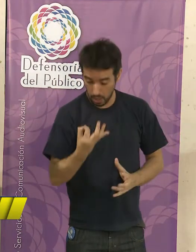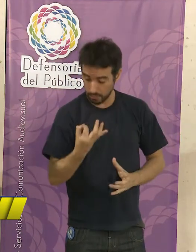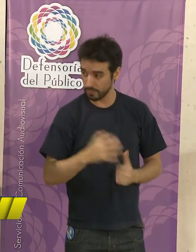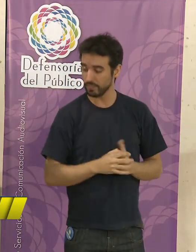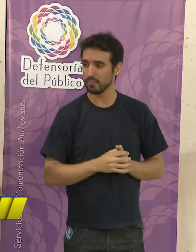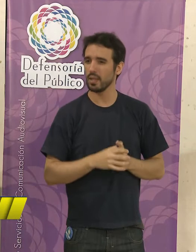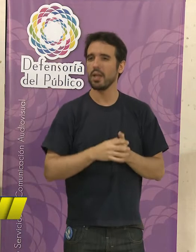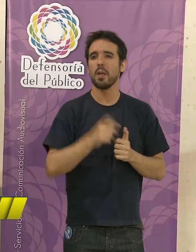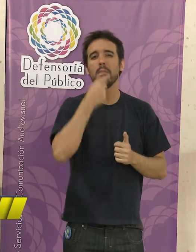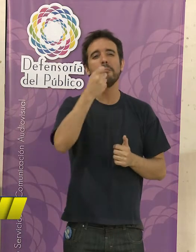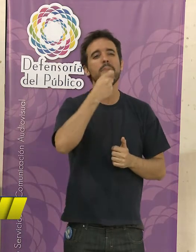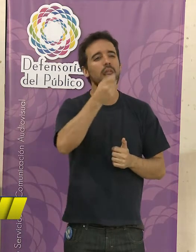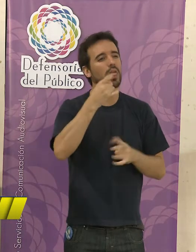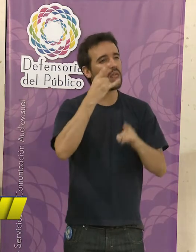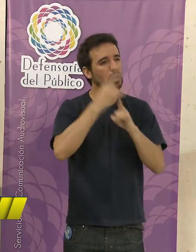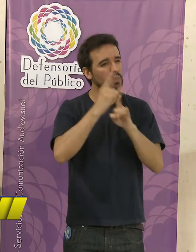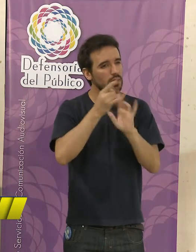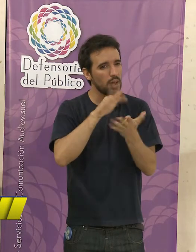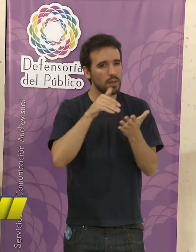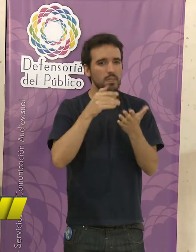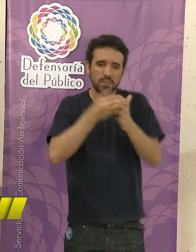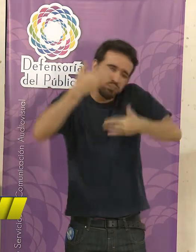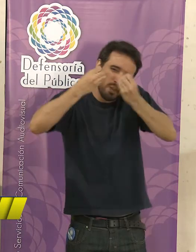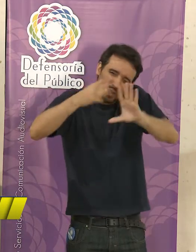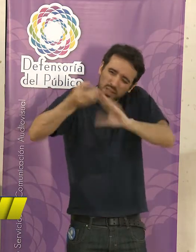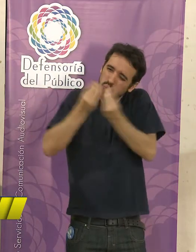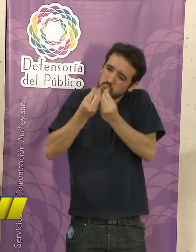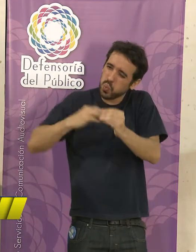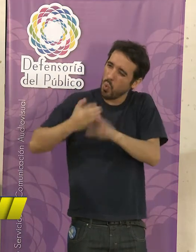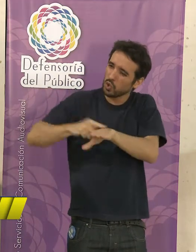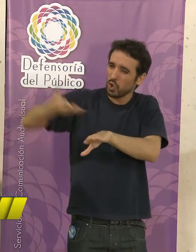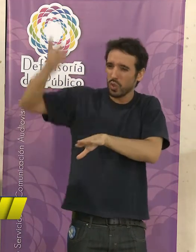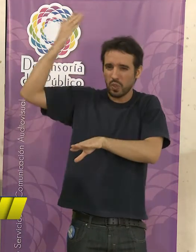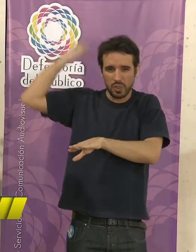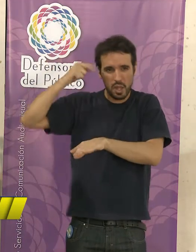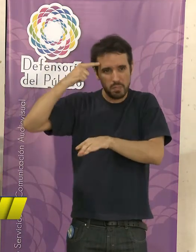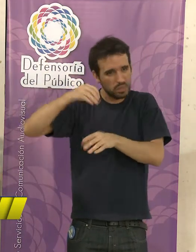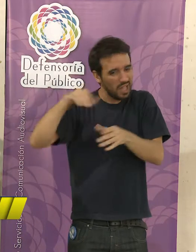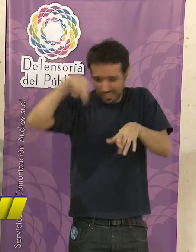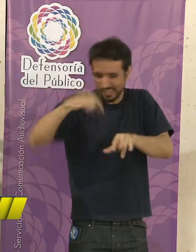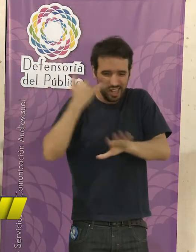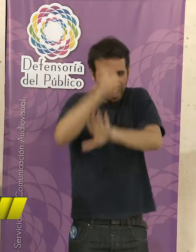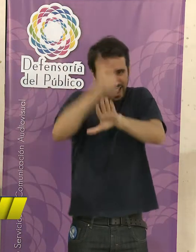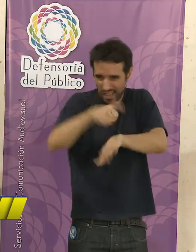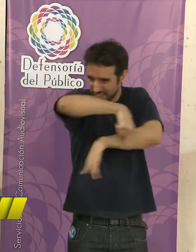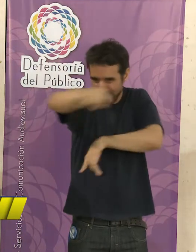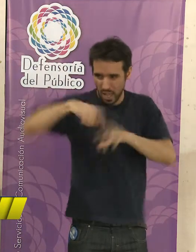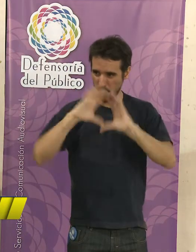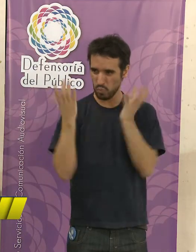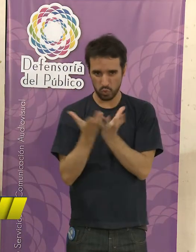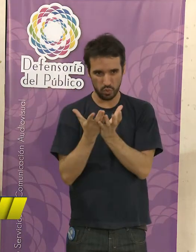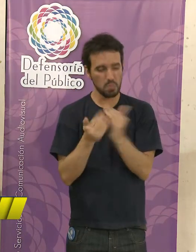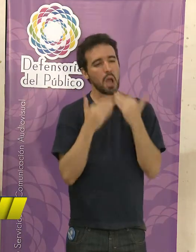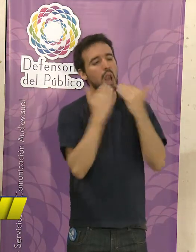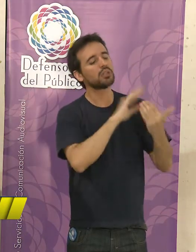El periodismo ha estado inmerso en las sociedades de tiempos inmemoriales y se ha convertido en parte vital de la misma. Debido a que por el